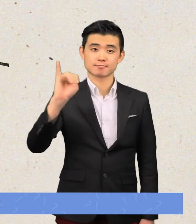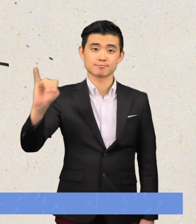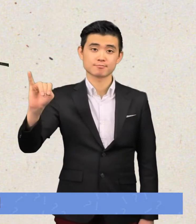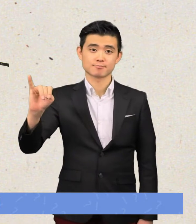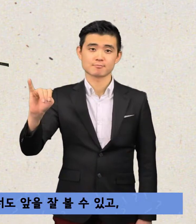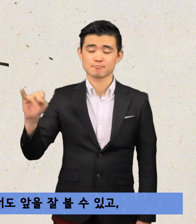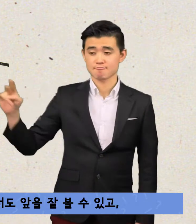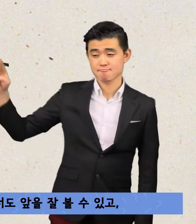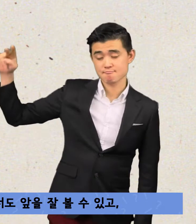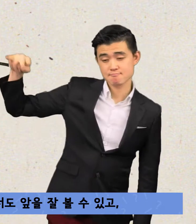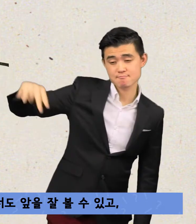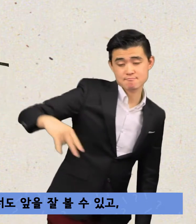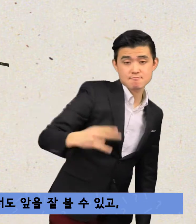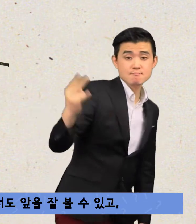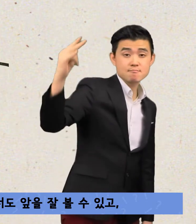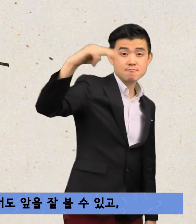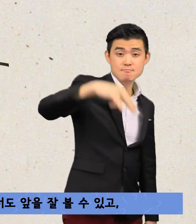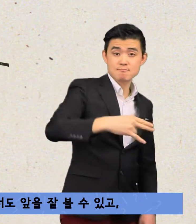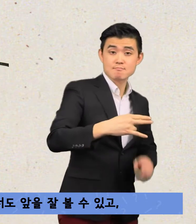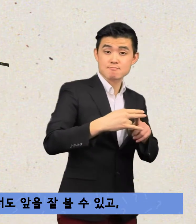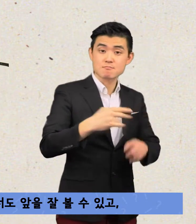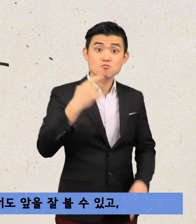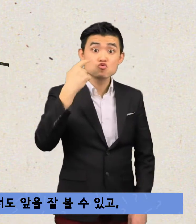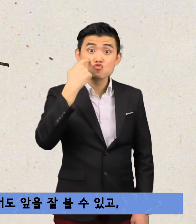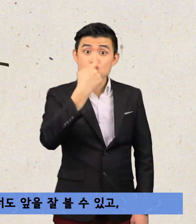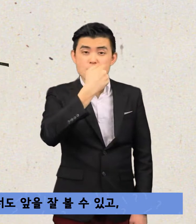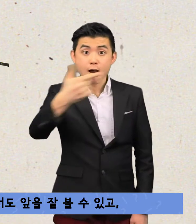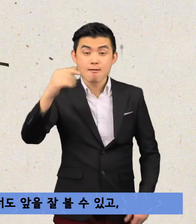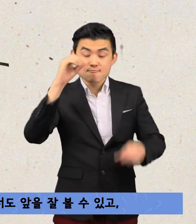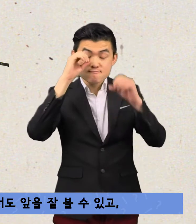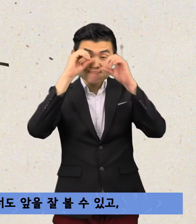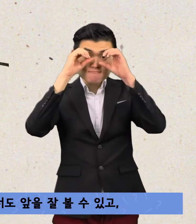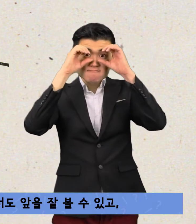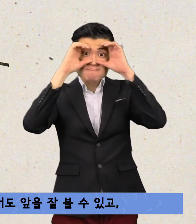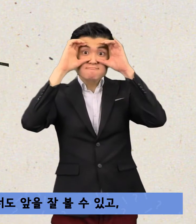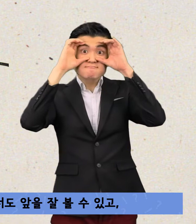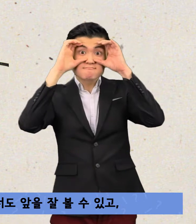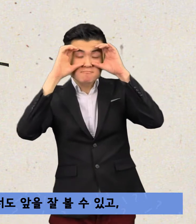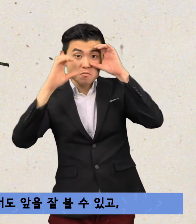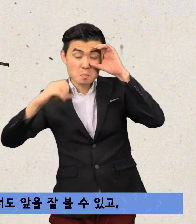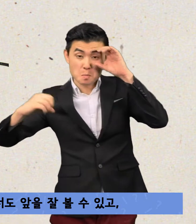제비는 눈이 커서 빨리 날면서도 앞을 잘 볼 수 있고